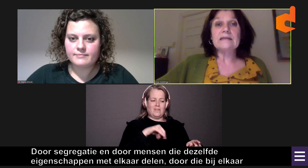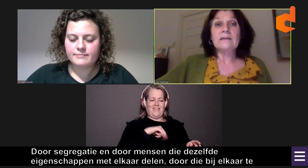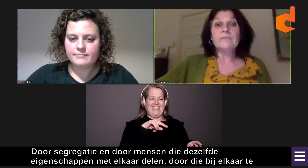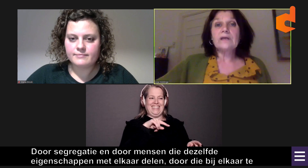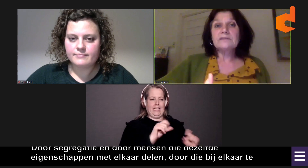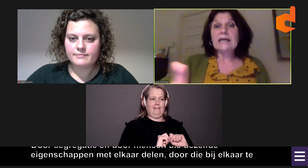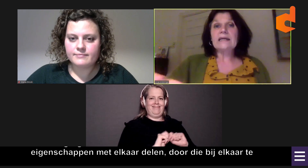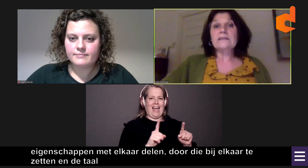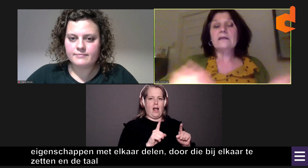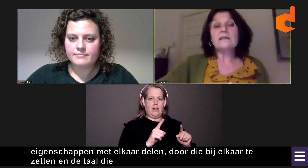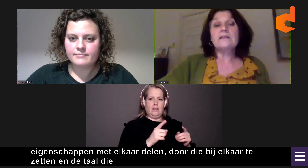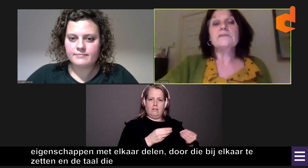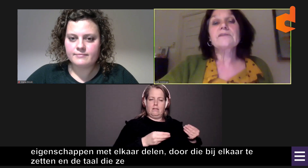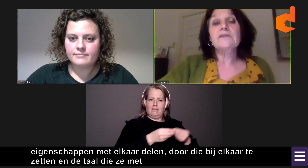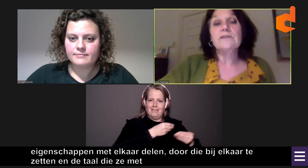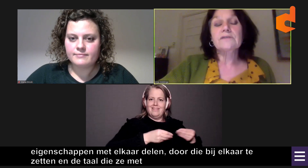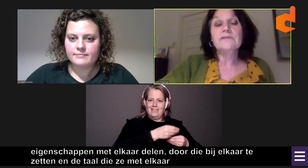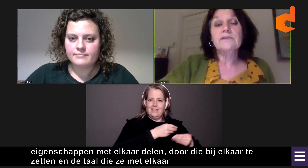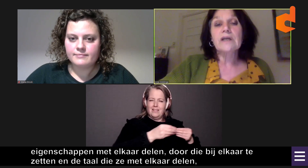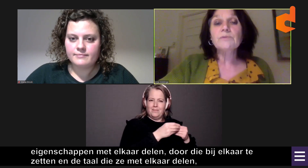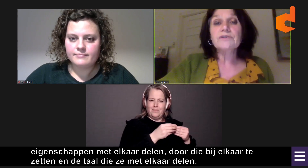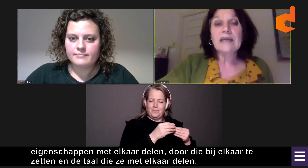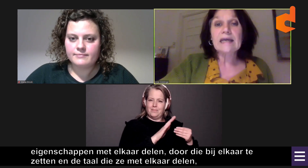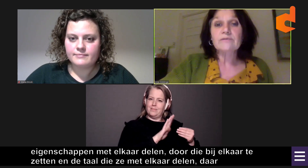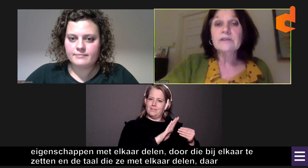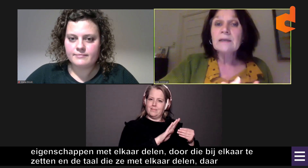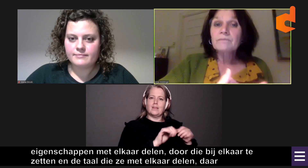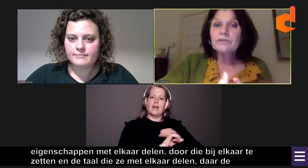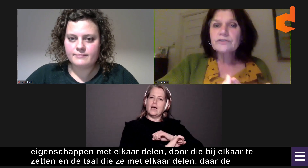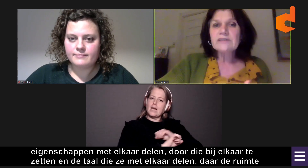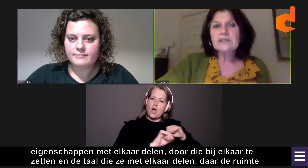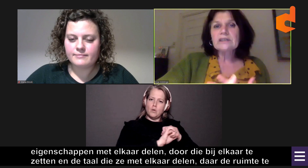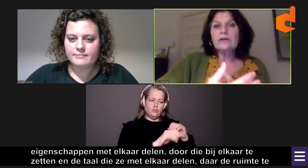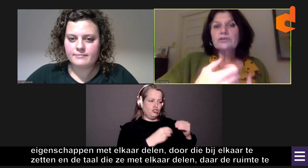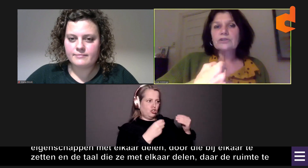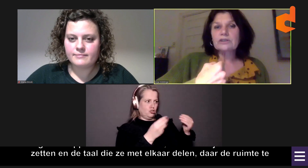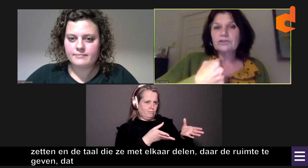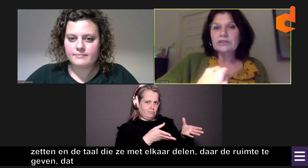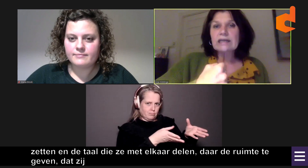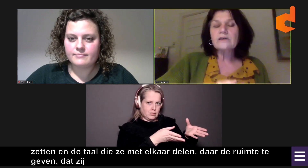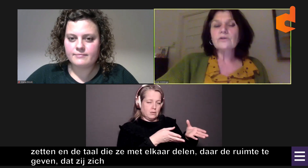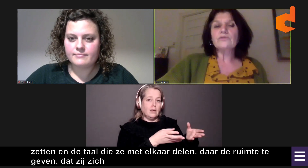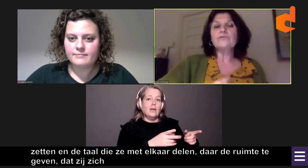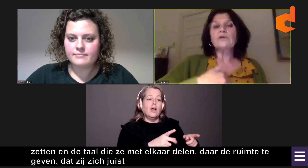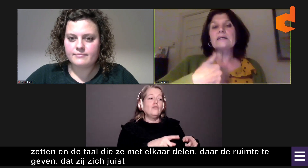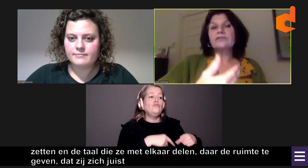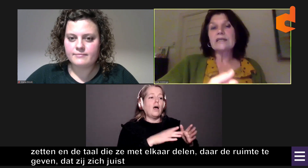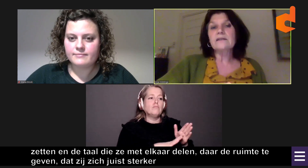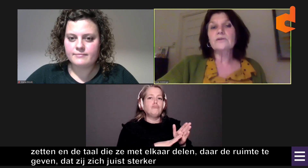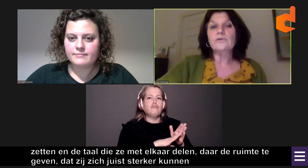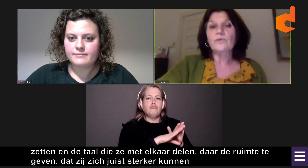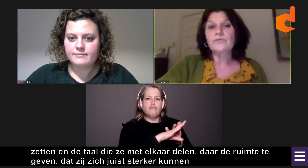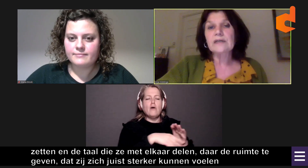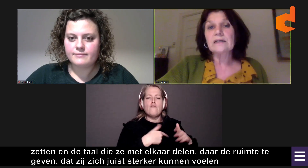delen. Daar de ruimte te geven. Dat zij zich juist sterker kunnen voelen. En